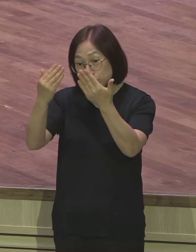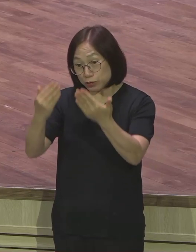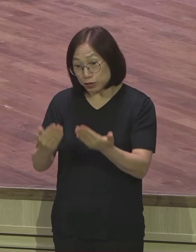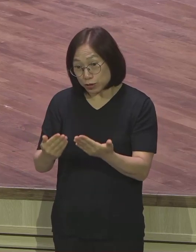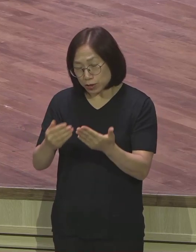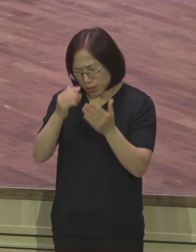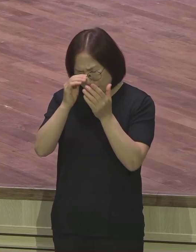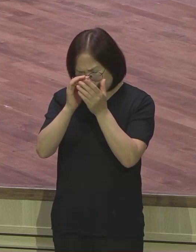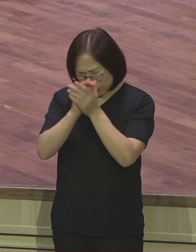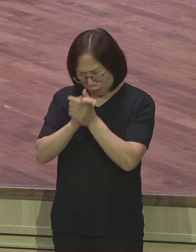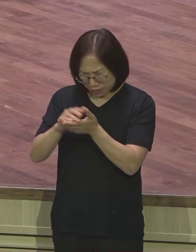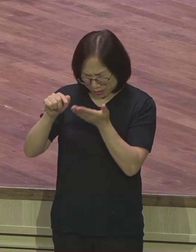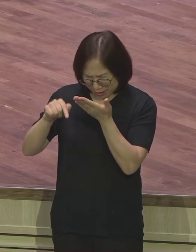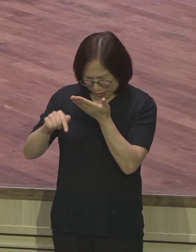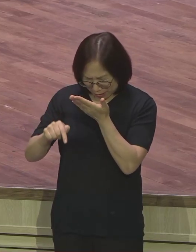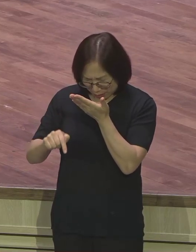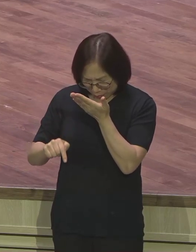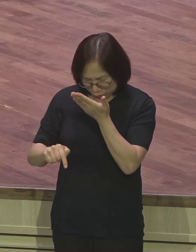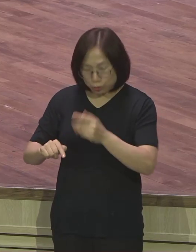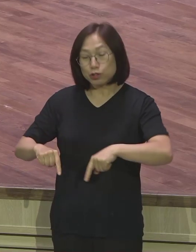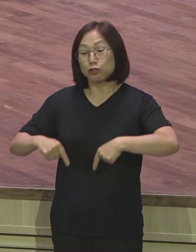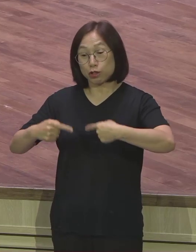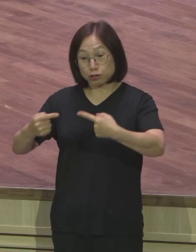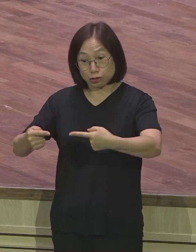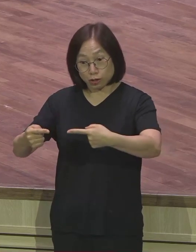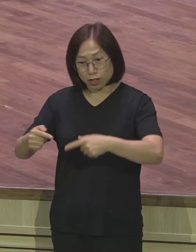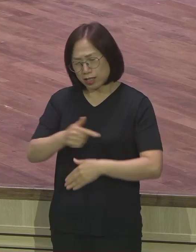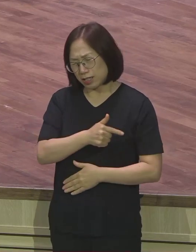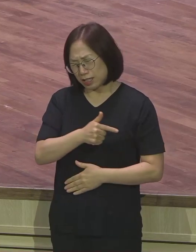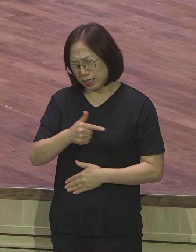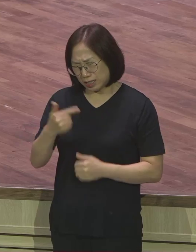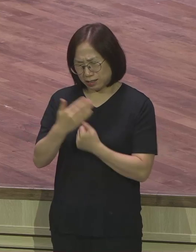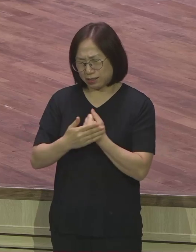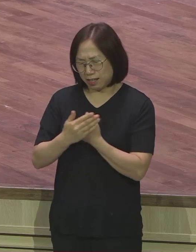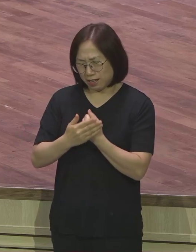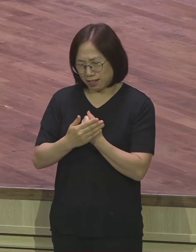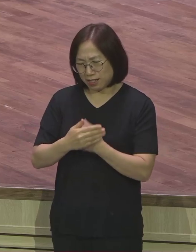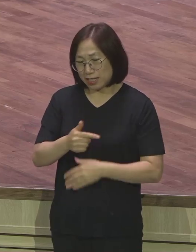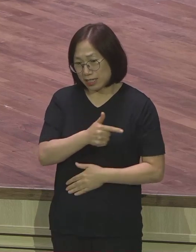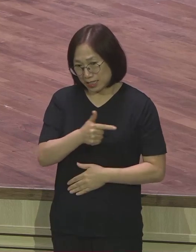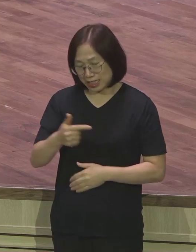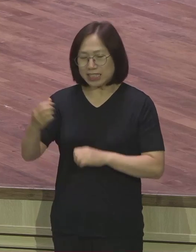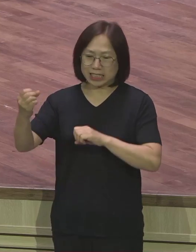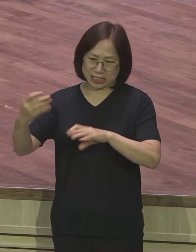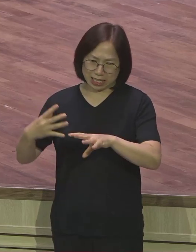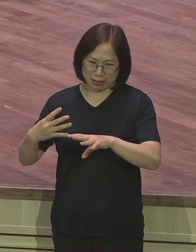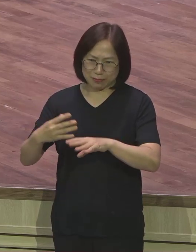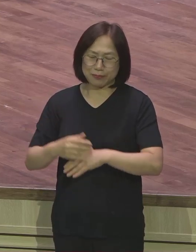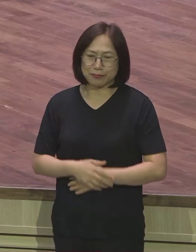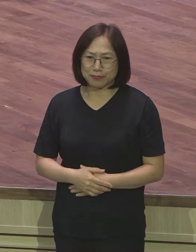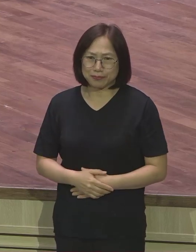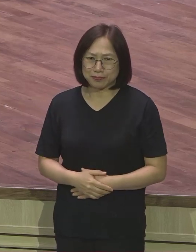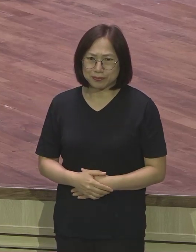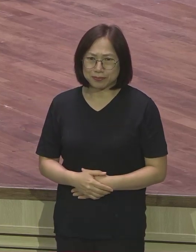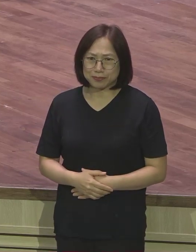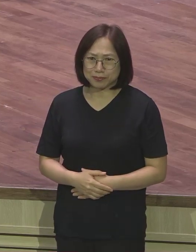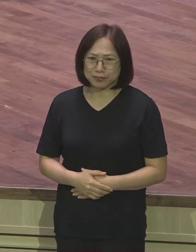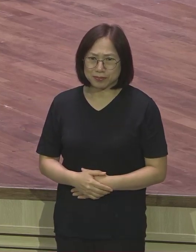깊은 곳으로 들어갈 수 있었던 것이 가장 큰 은혜여 가장 큰 응답이었습니다. 20대 청춘을